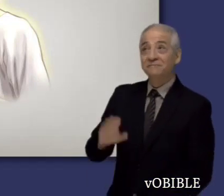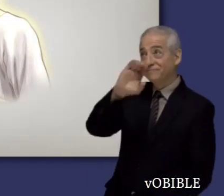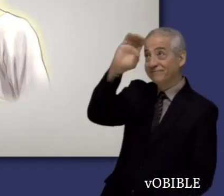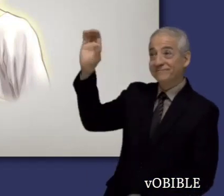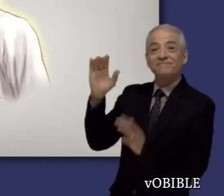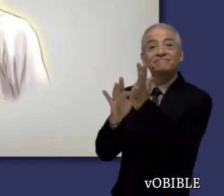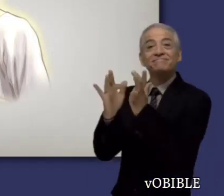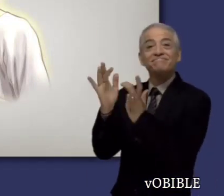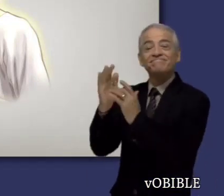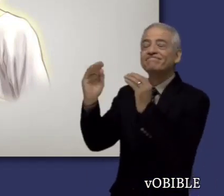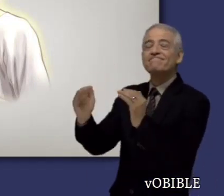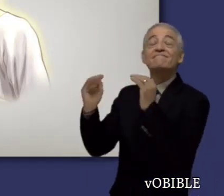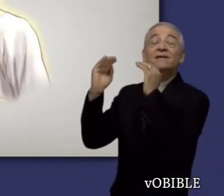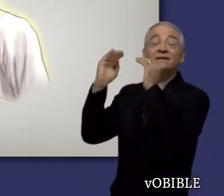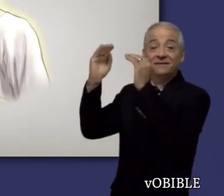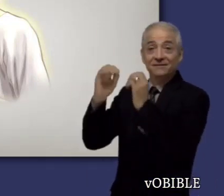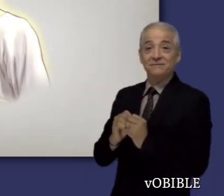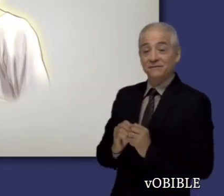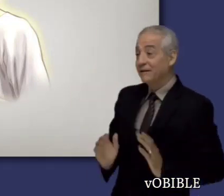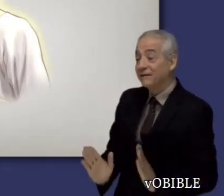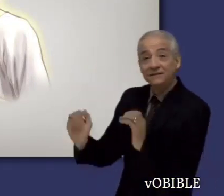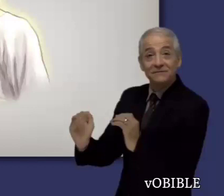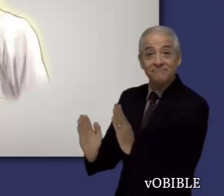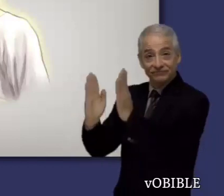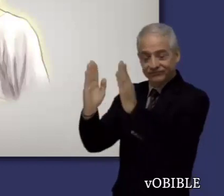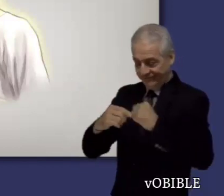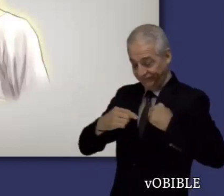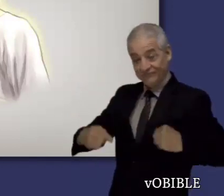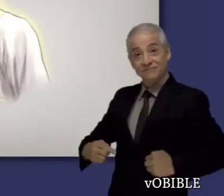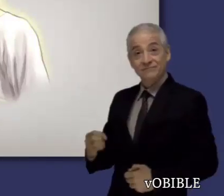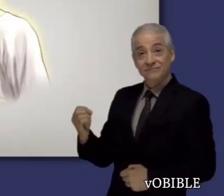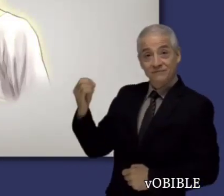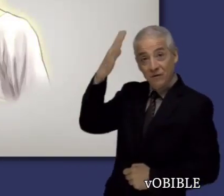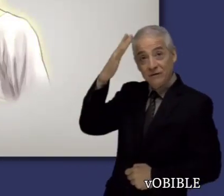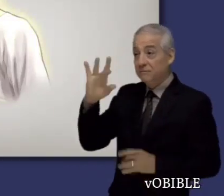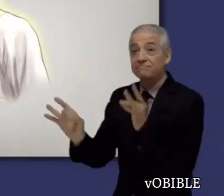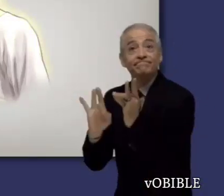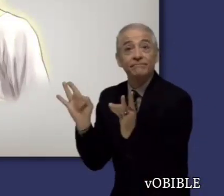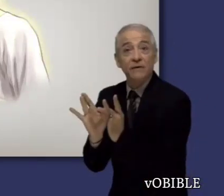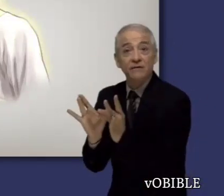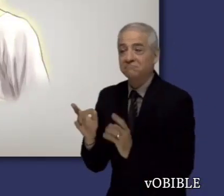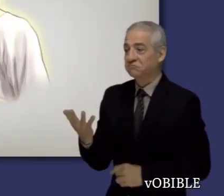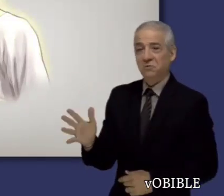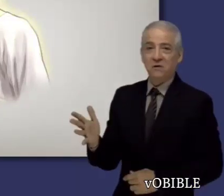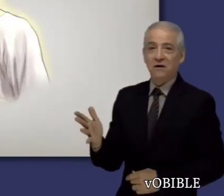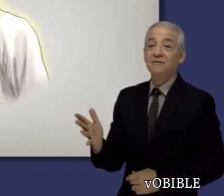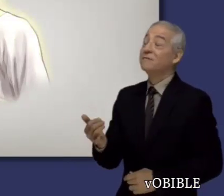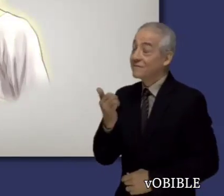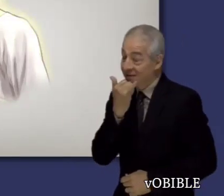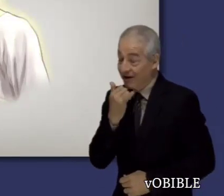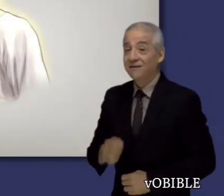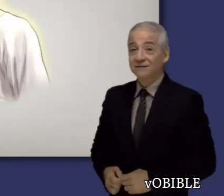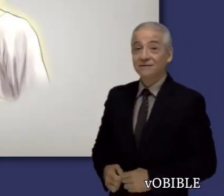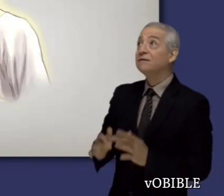explican que Jesús, el sumo sacerdote celestial, es muy superior a los sumos sacerdotes judíos que servían en el templo.